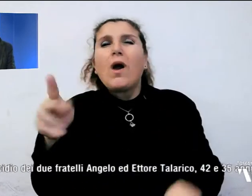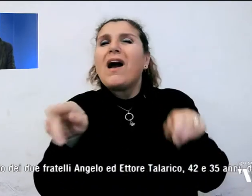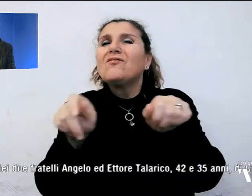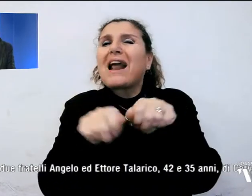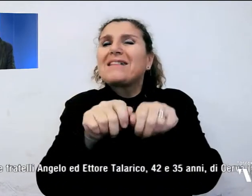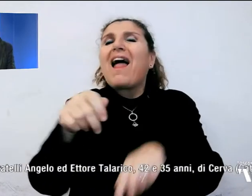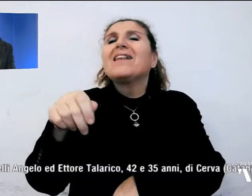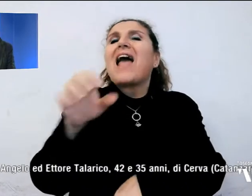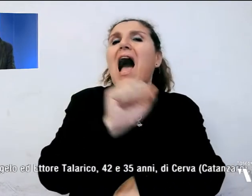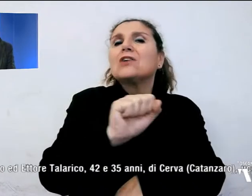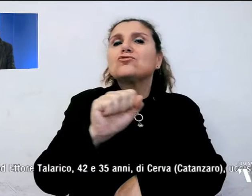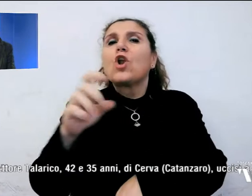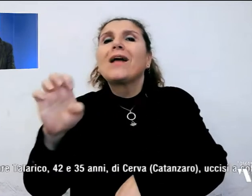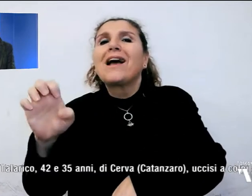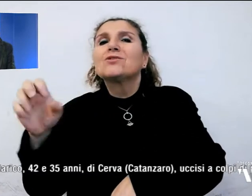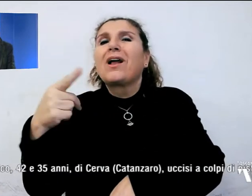Talarico,